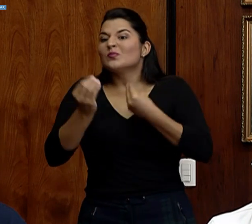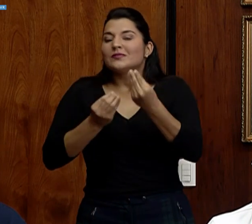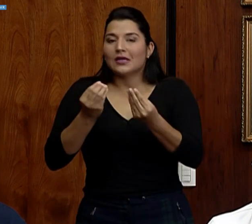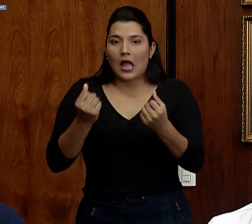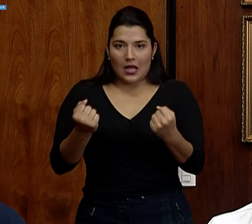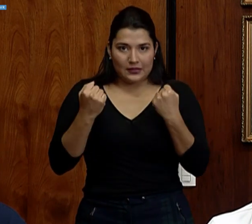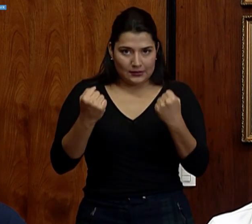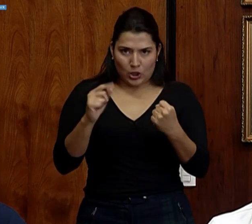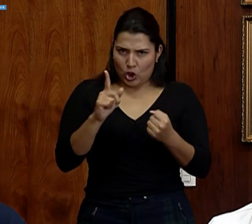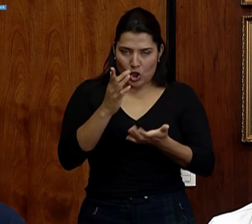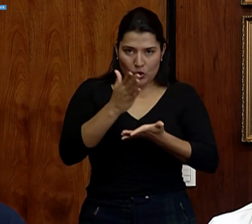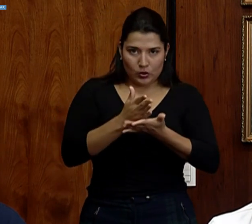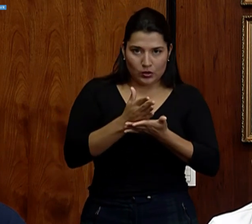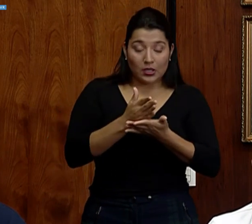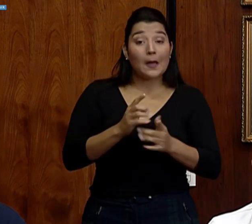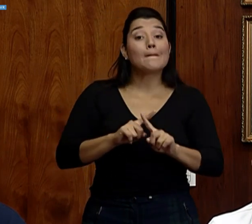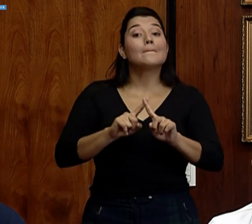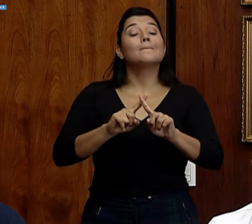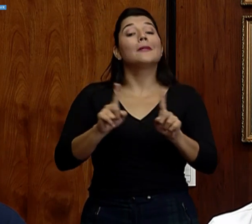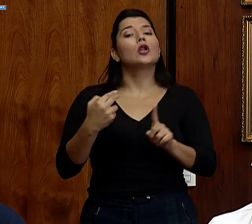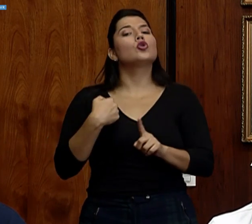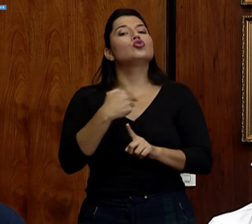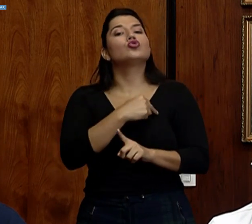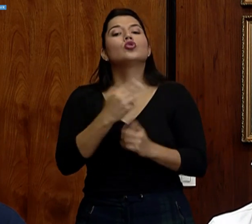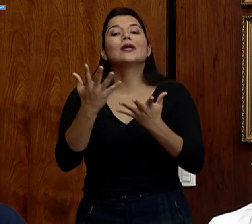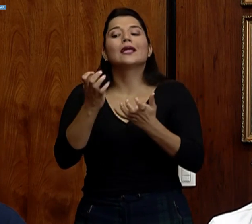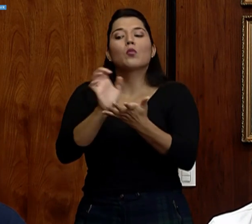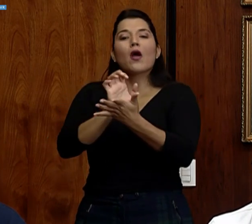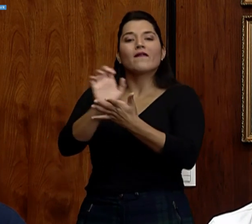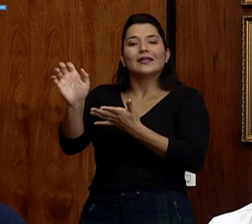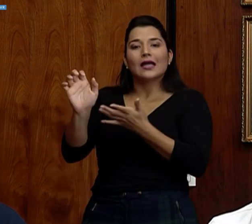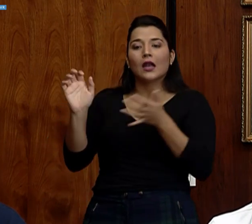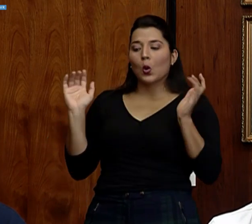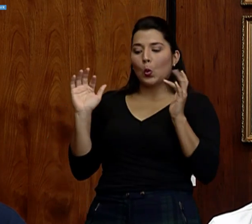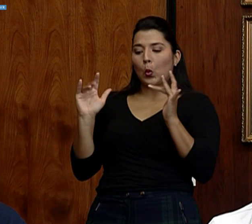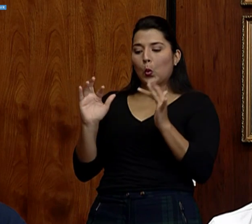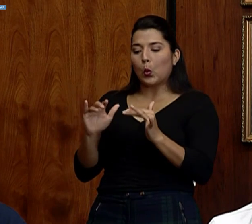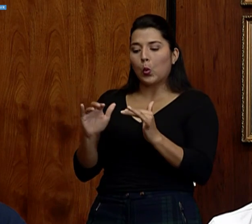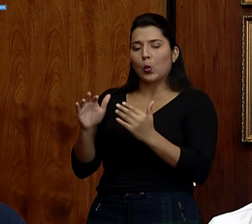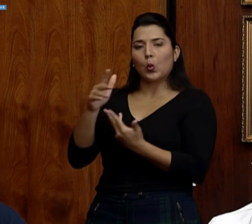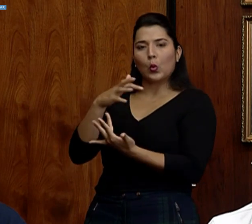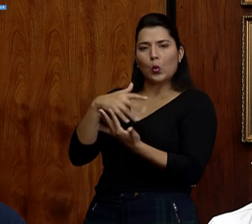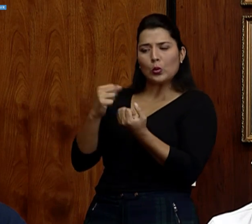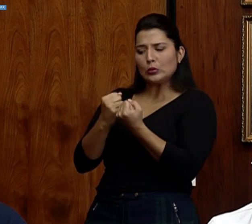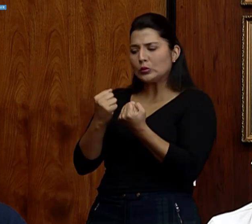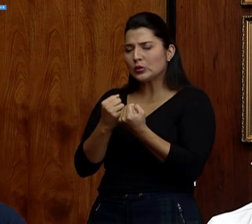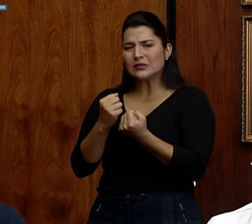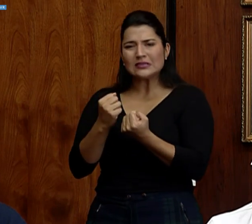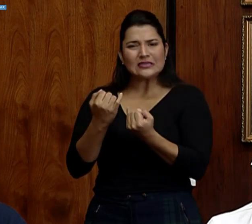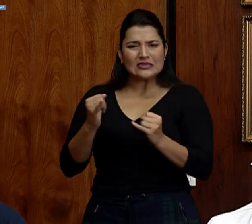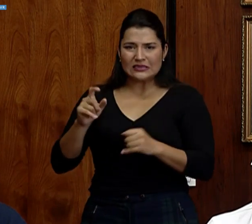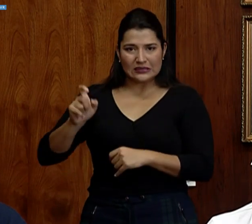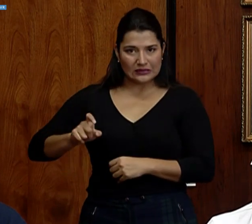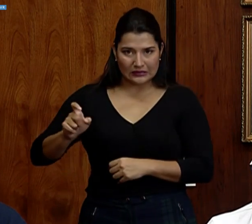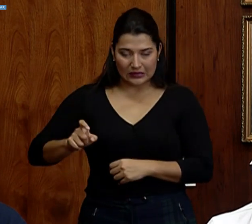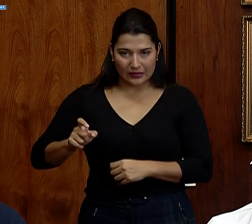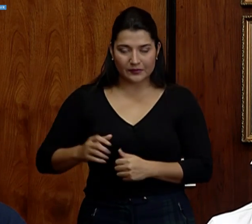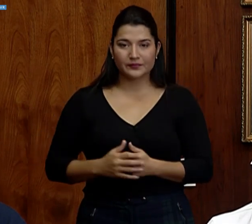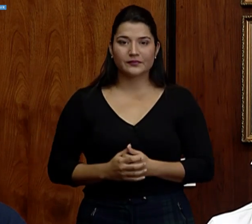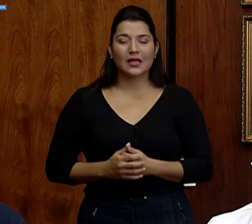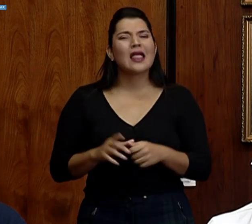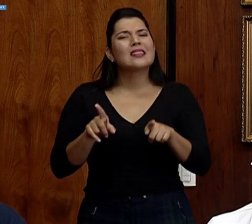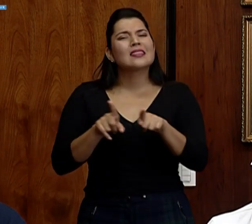Hemos indicado lo que buscamos es que no haya conglomeración de personas de forma innecesaria y también